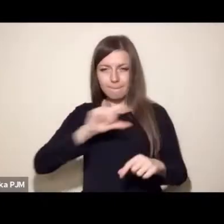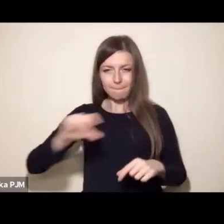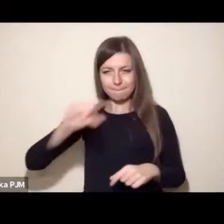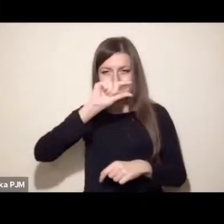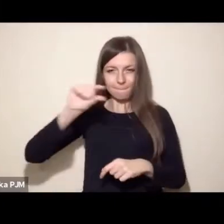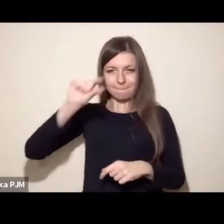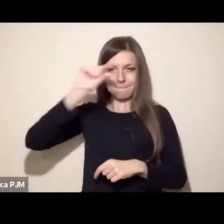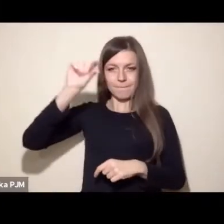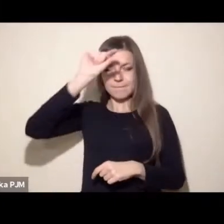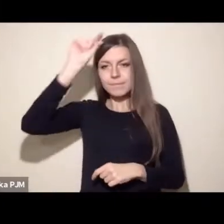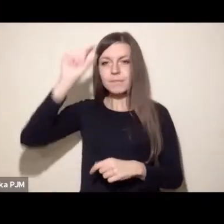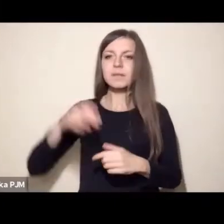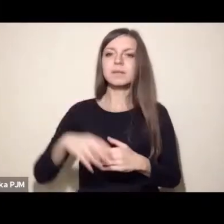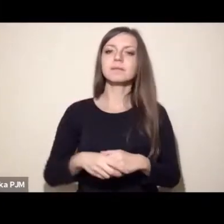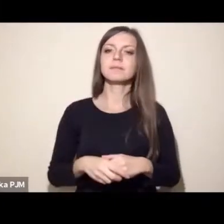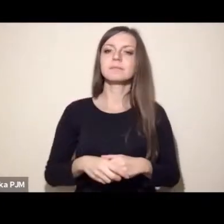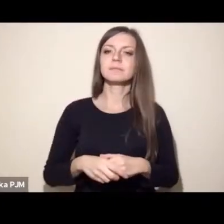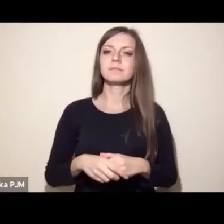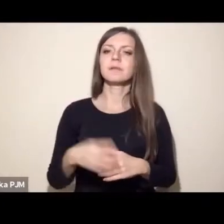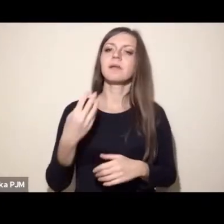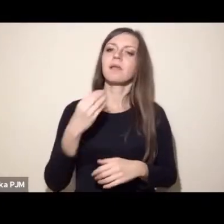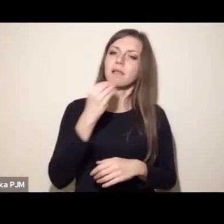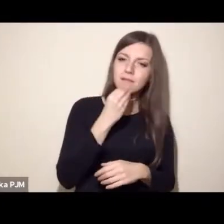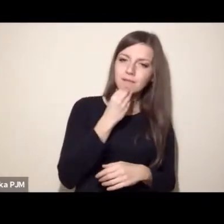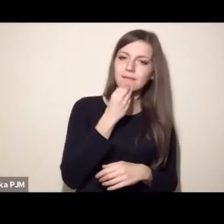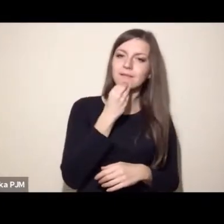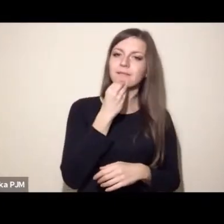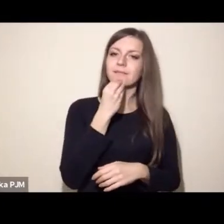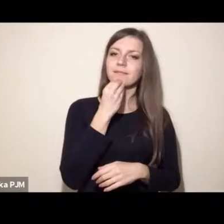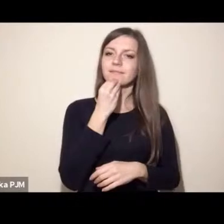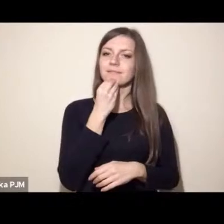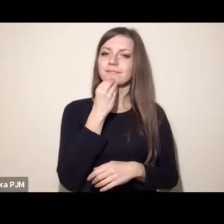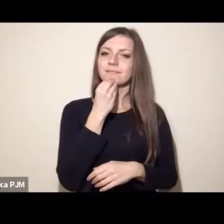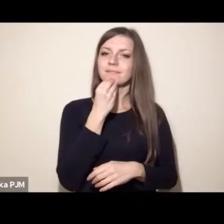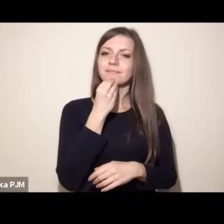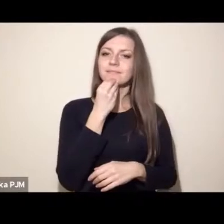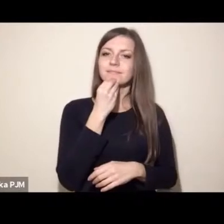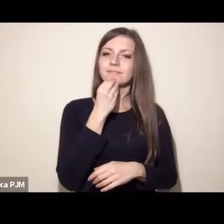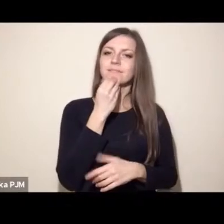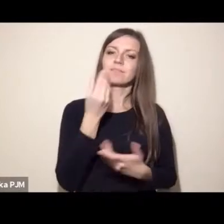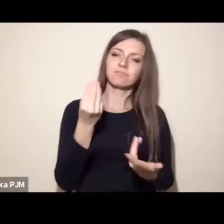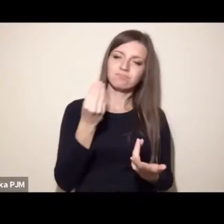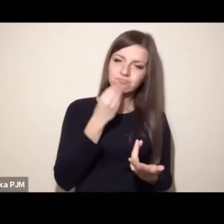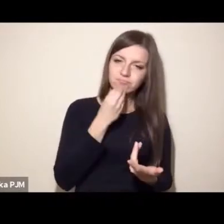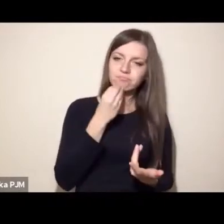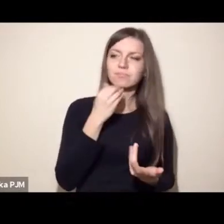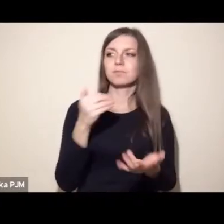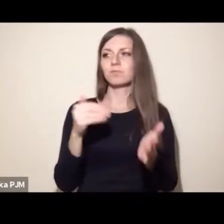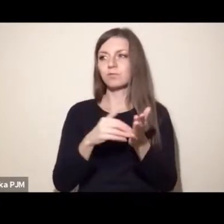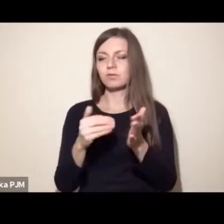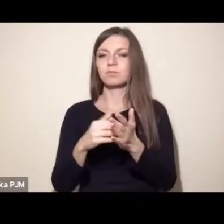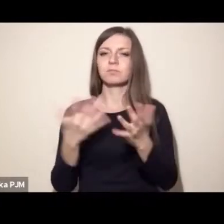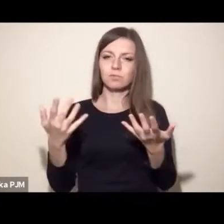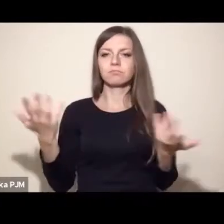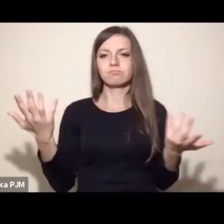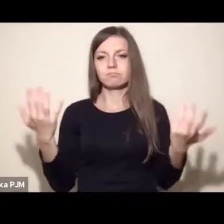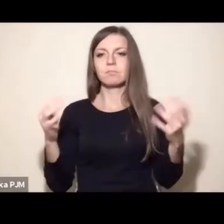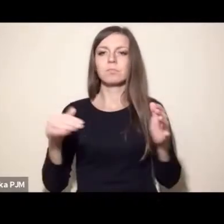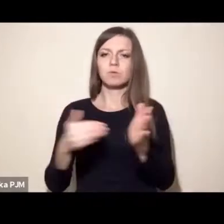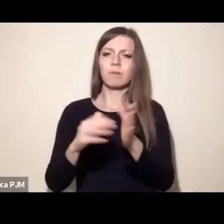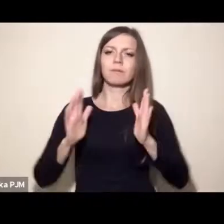widoczne, no te oprócz jedzenia i oprócz jest oczywiście jedzenia i tych tak zwanych potrzeb fizjologicznych, są to potrzeby